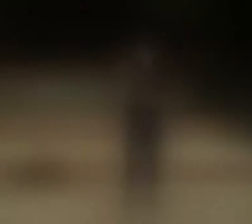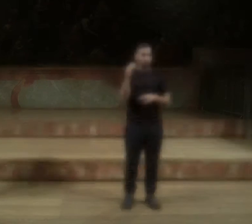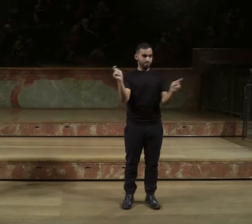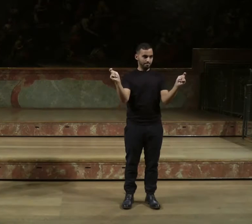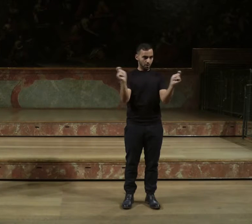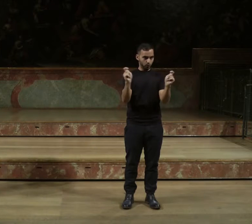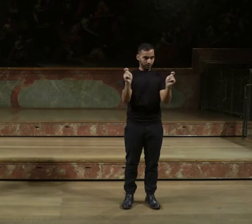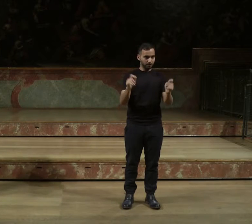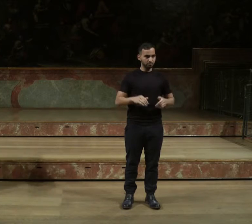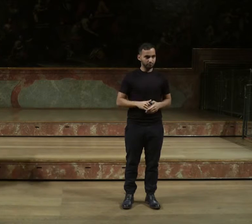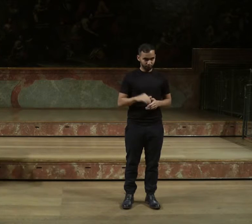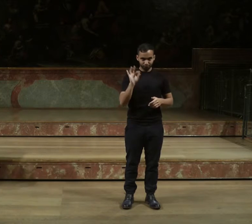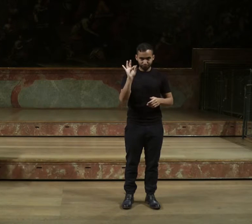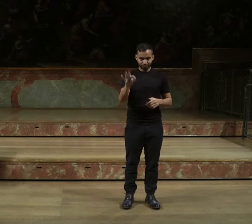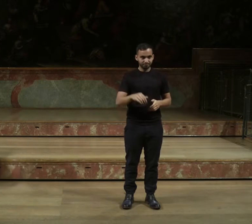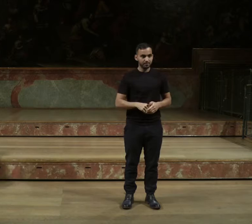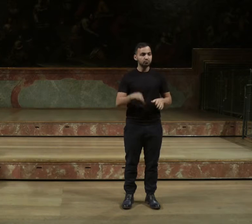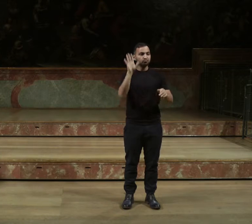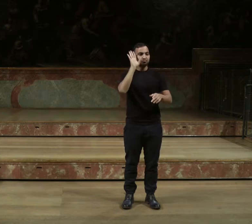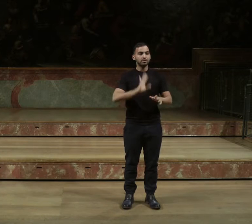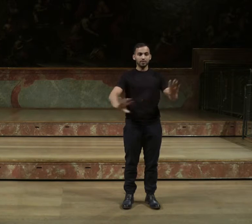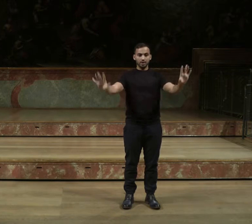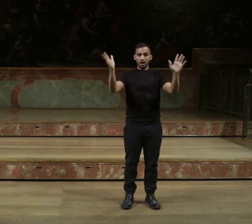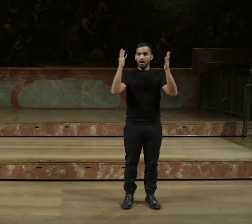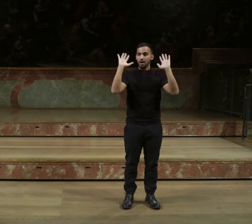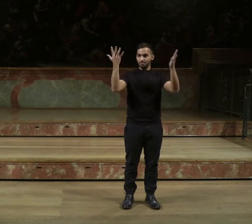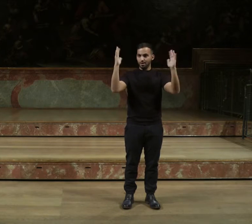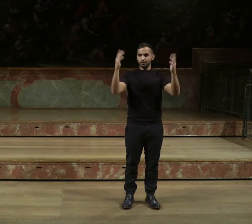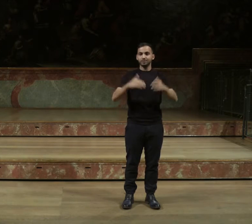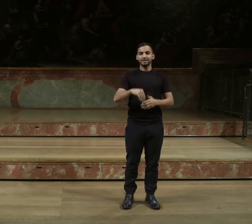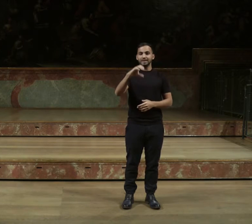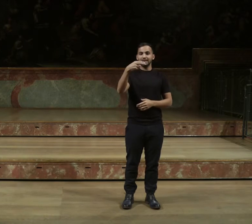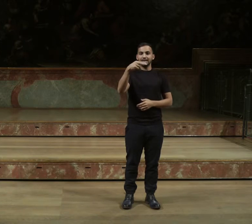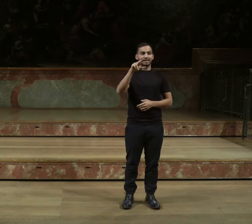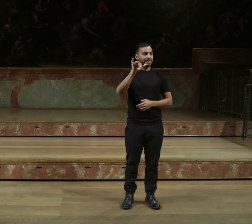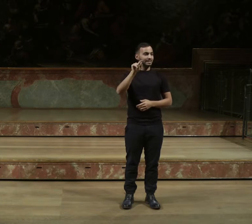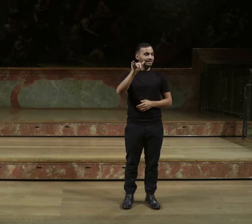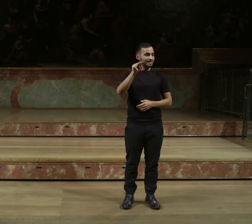Ich bitte einen riesen Applaus auf die Bühne Christine Teichmann.